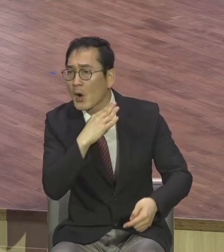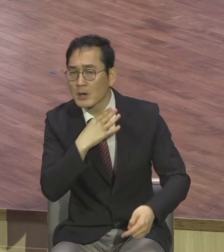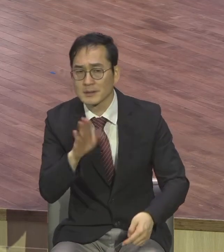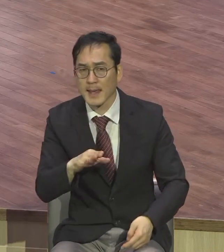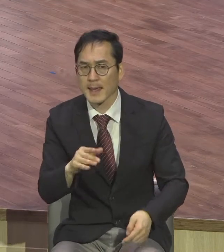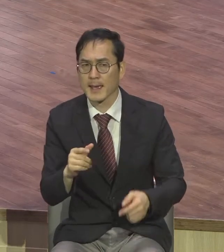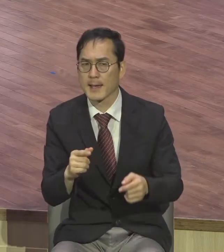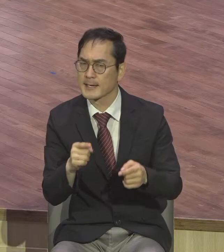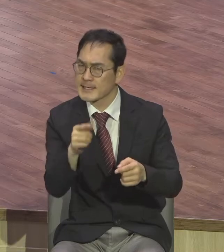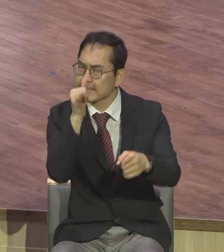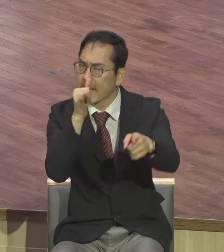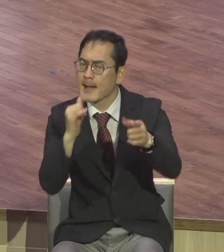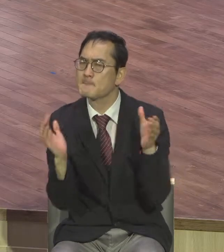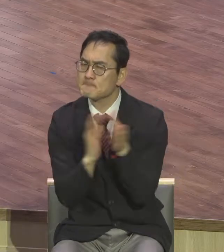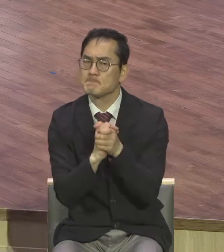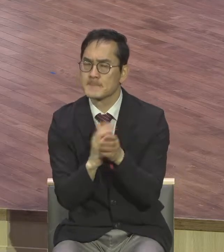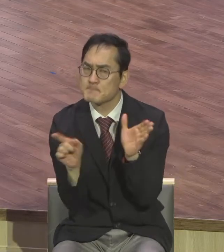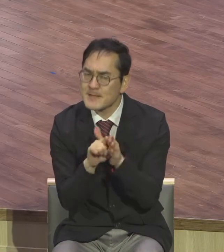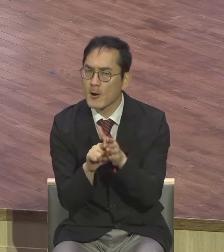안 되는데 된 것처럼 믿는 게 믿음이라고